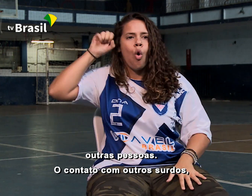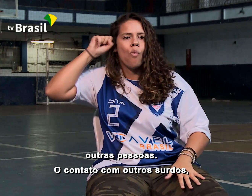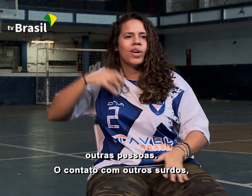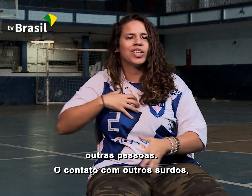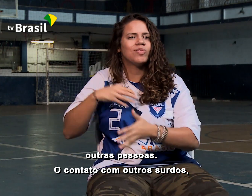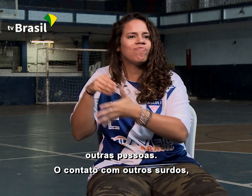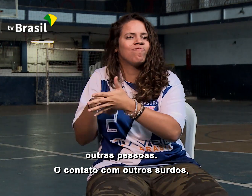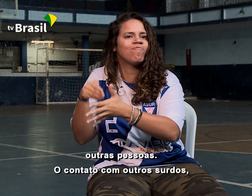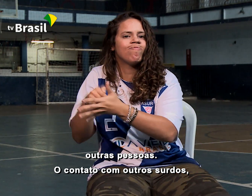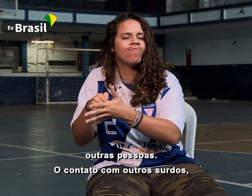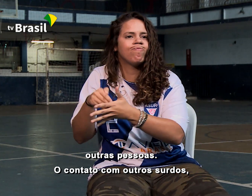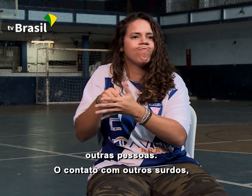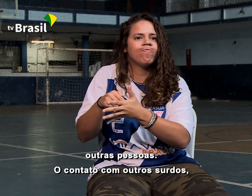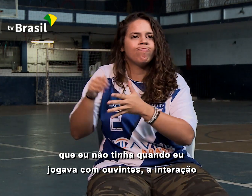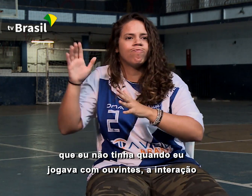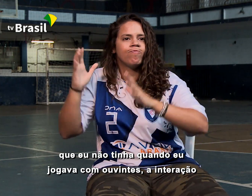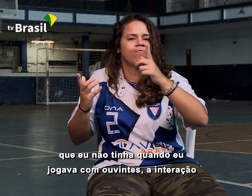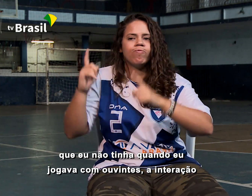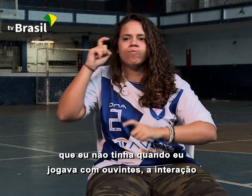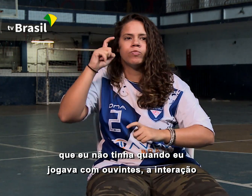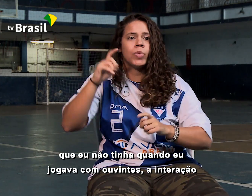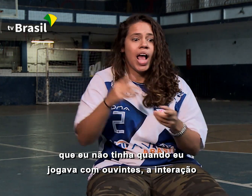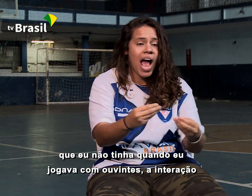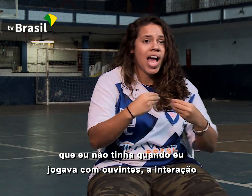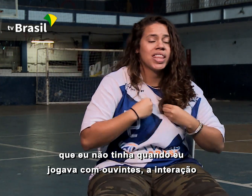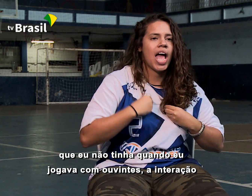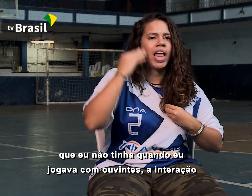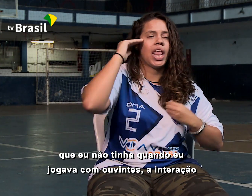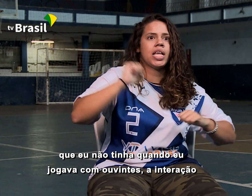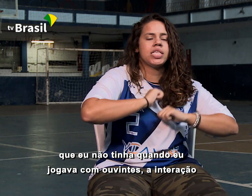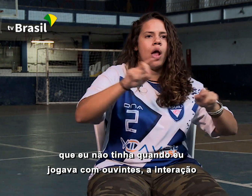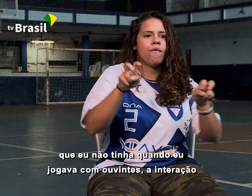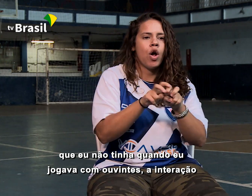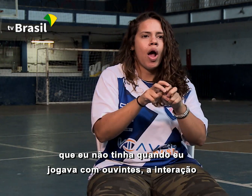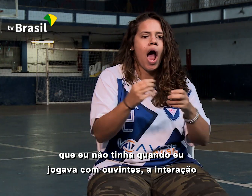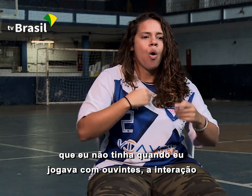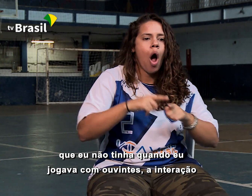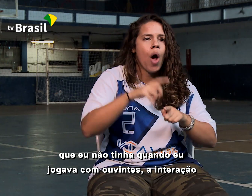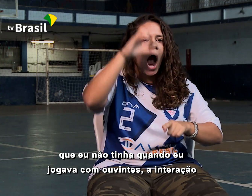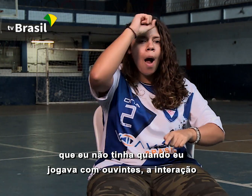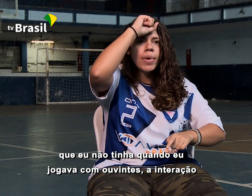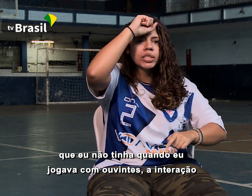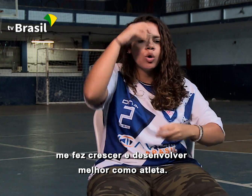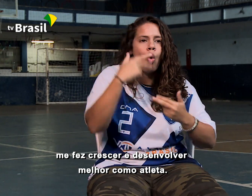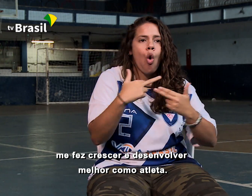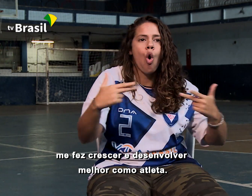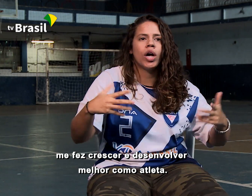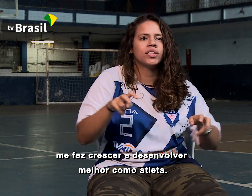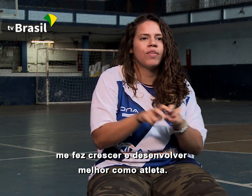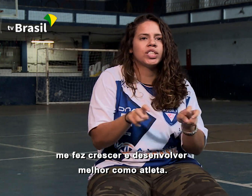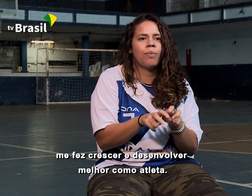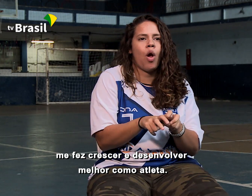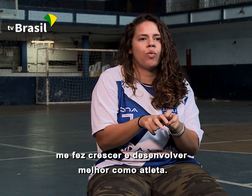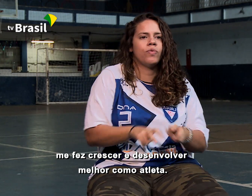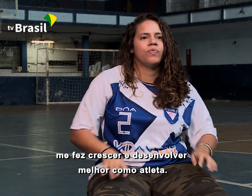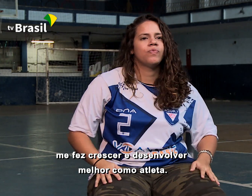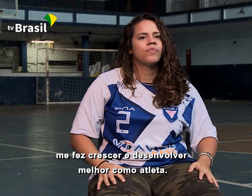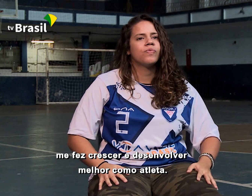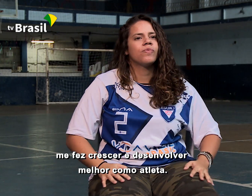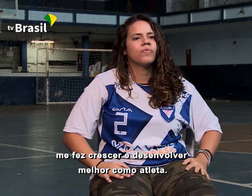com outros surdos, que eu não tinha quando eu jogava com ouvintes, a interação me fez crescer e desenvolver melhor como atleta.